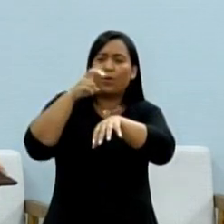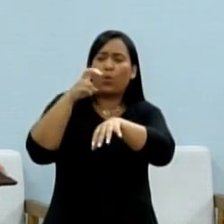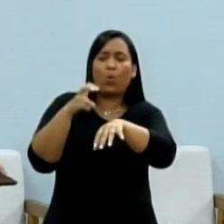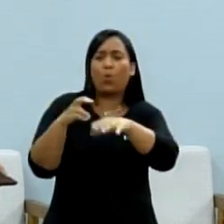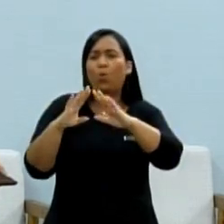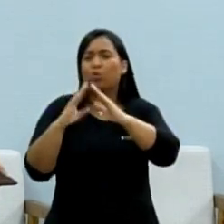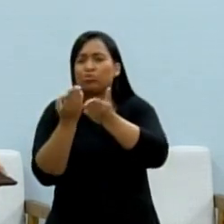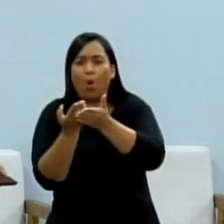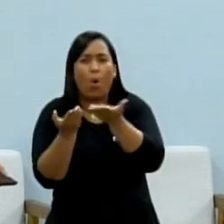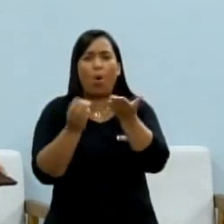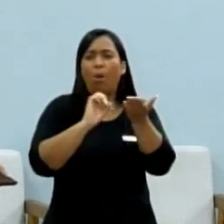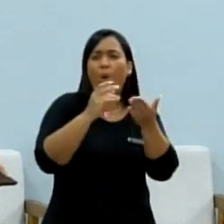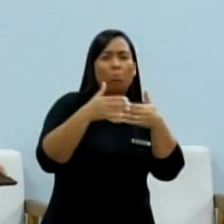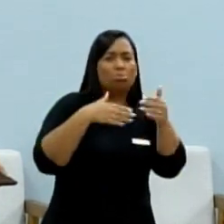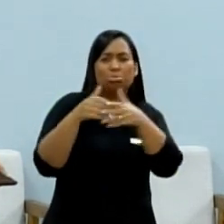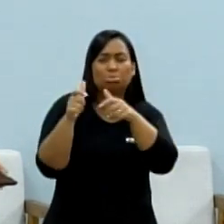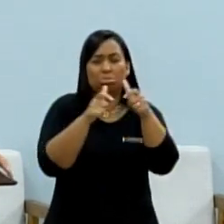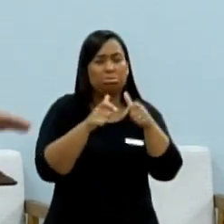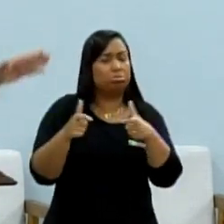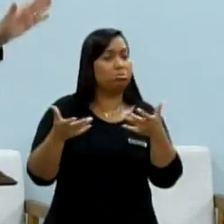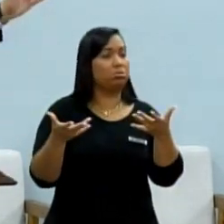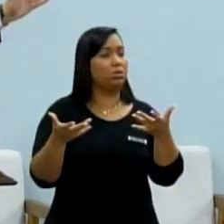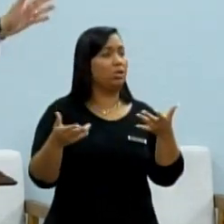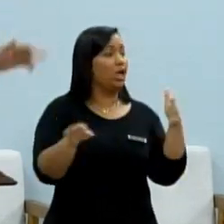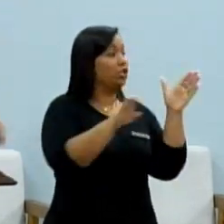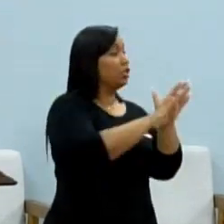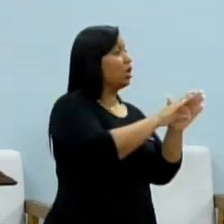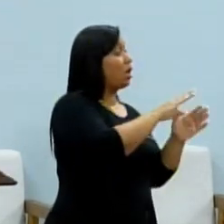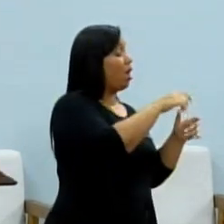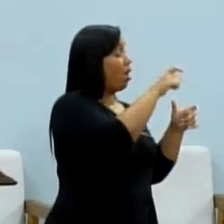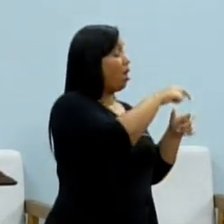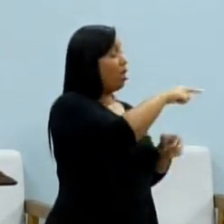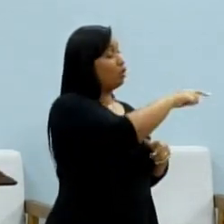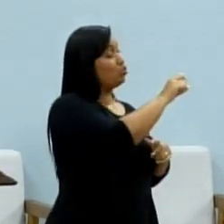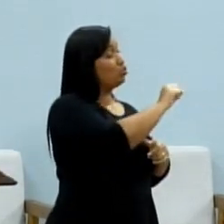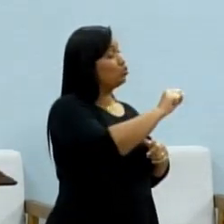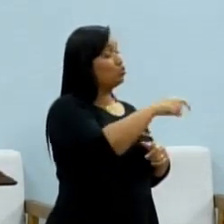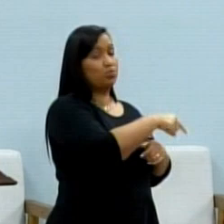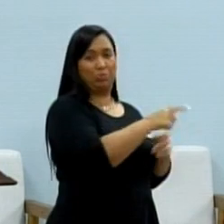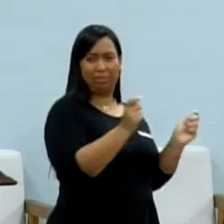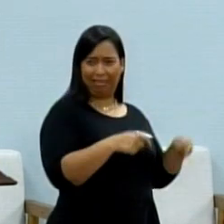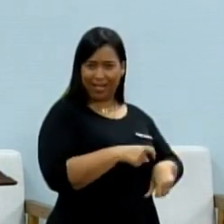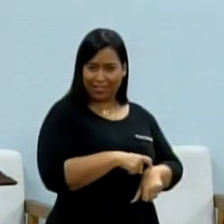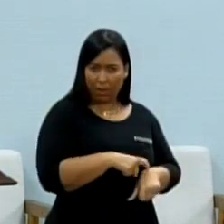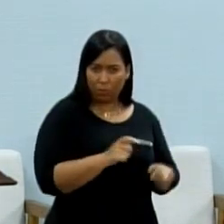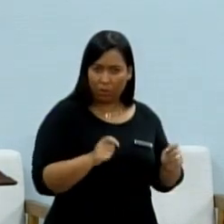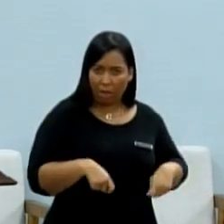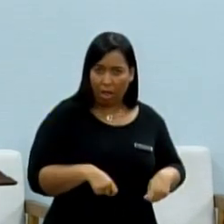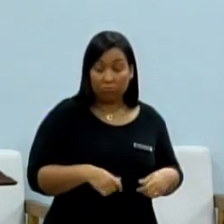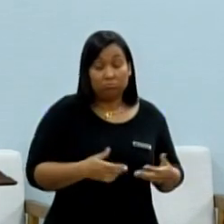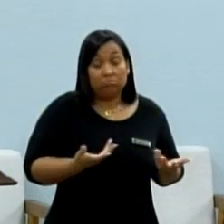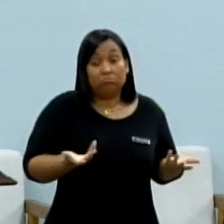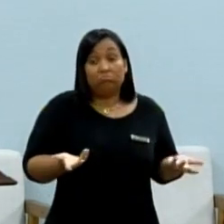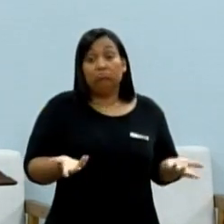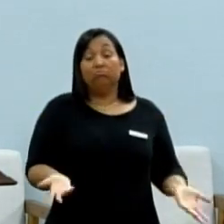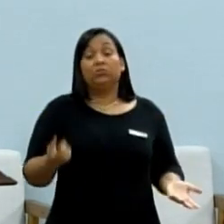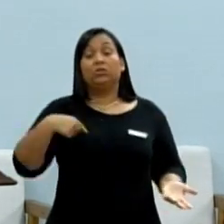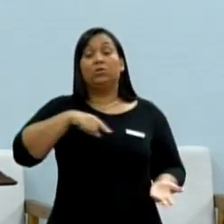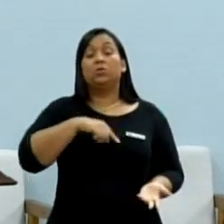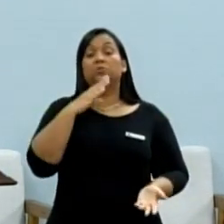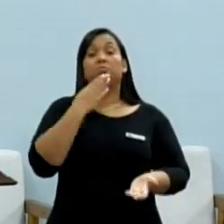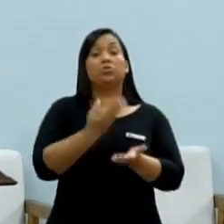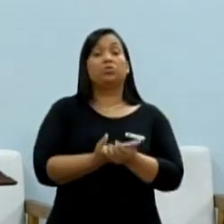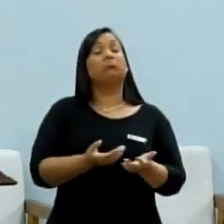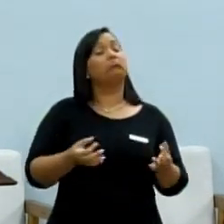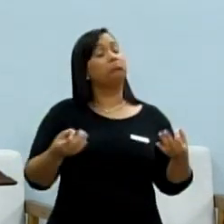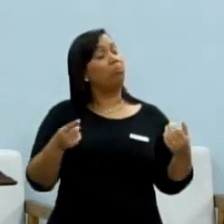ou em qualquer lugar, vereador Paulera, e chegar até na zona sul, será que daria tempo? Então, nós temos que pedir, eu